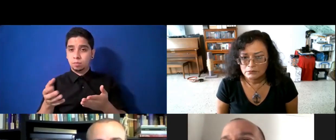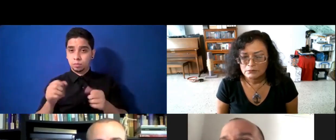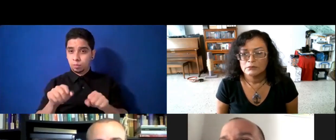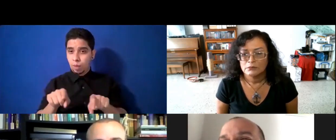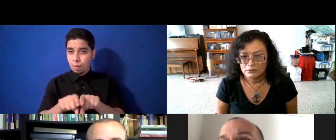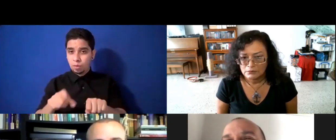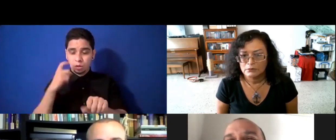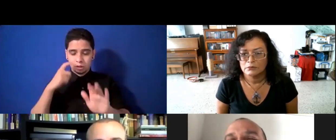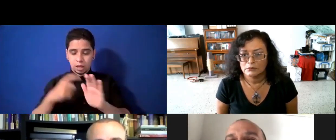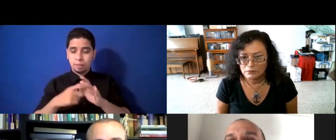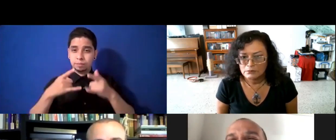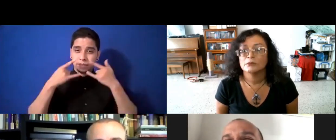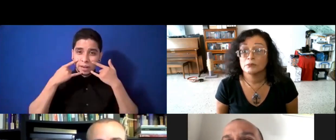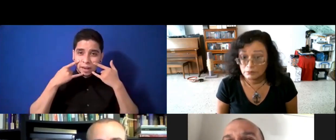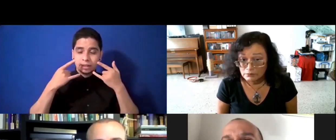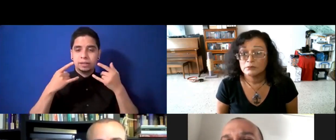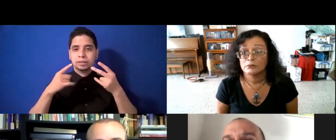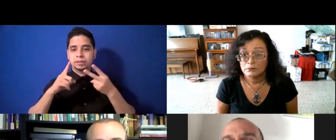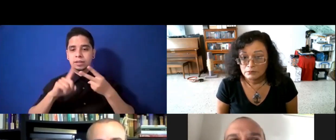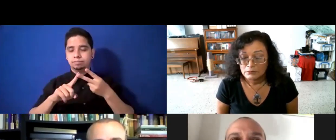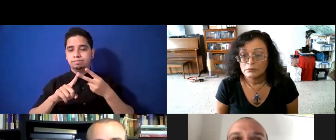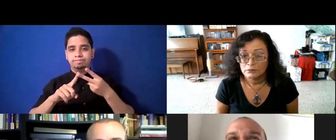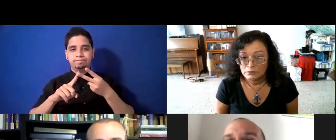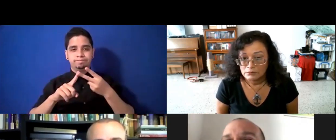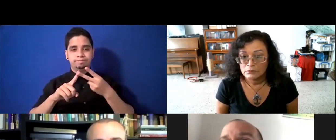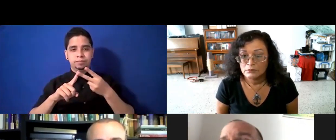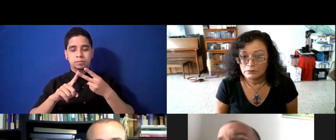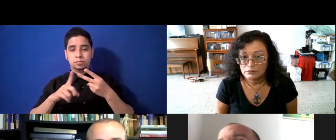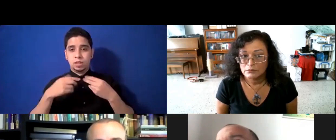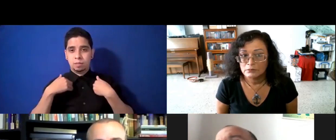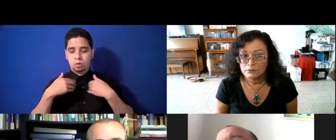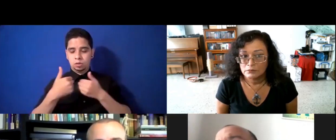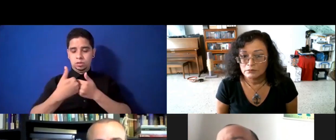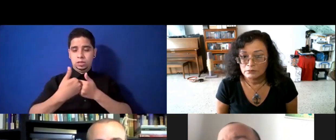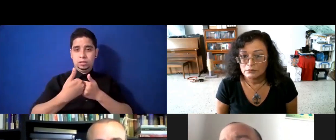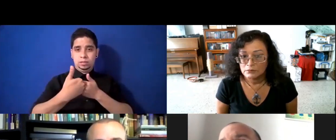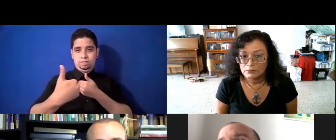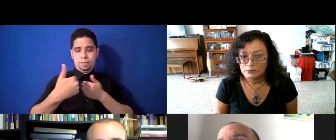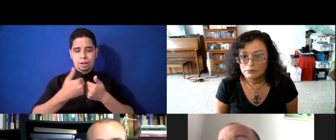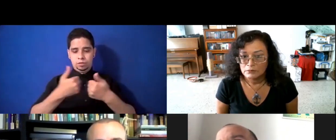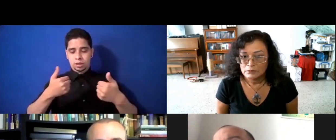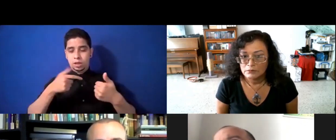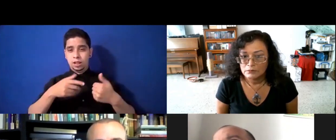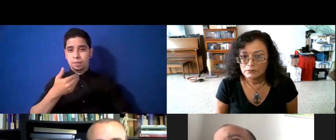establecimos divisores, en la pizzería, cosas nuevas, que hemos hecho, y que sin duda,